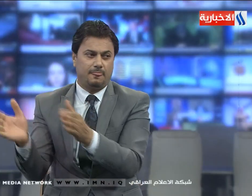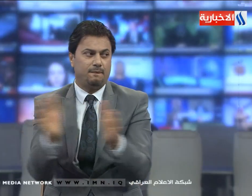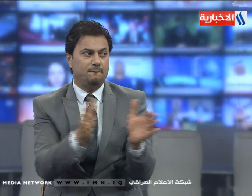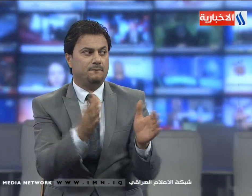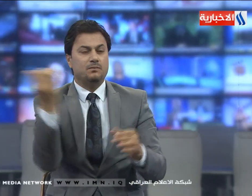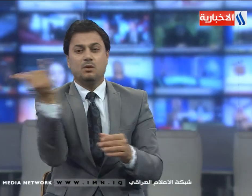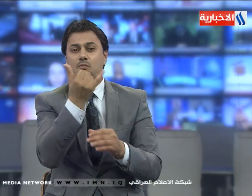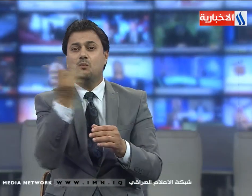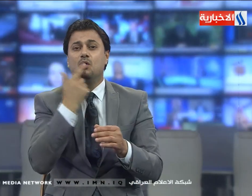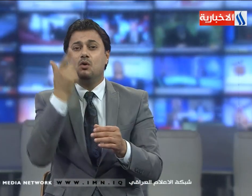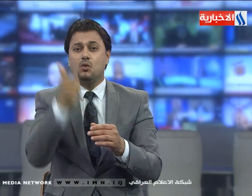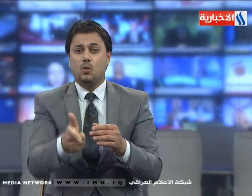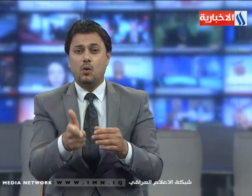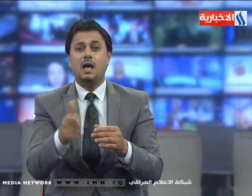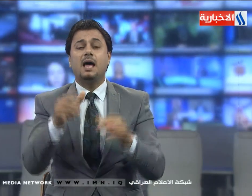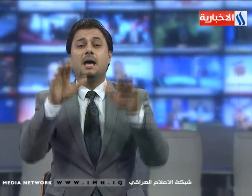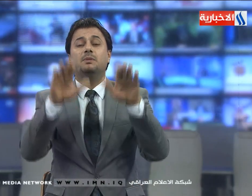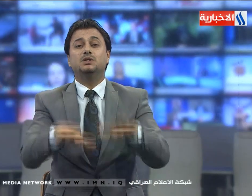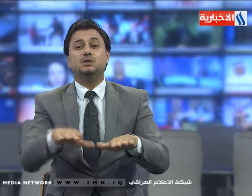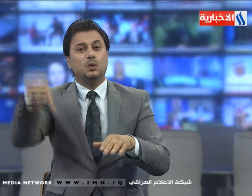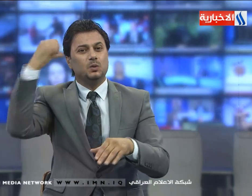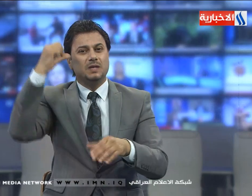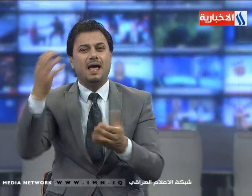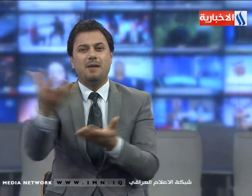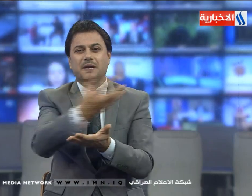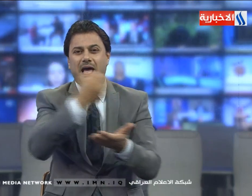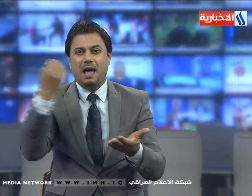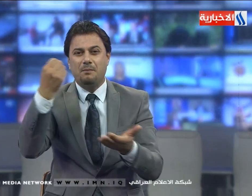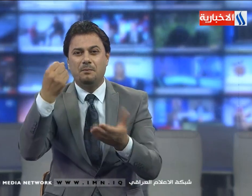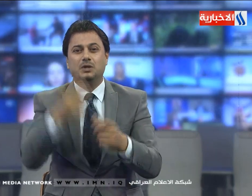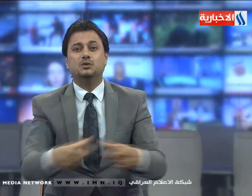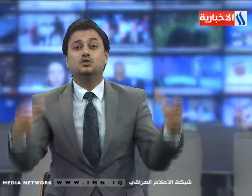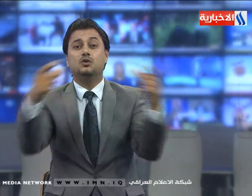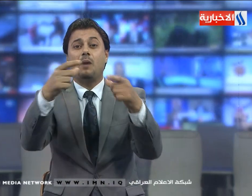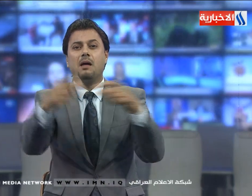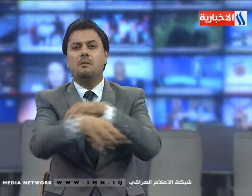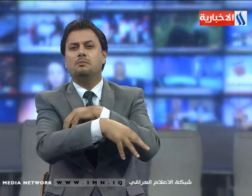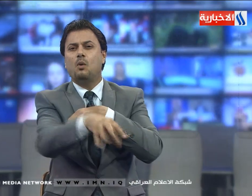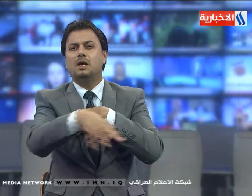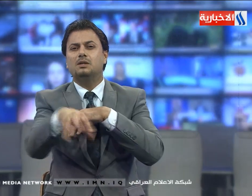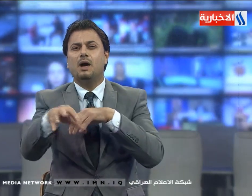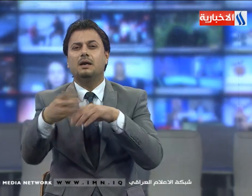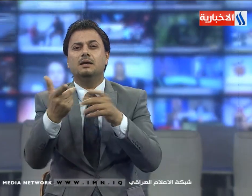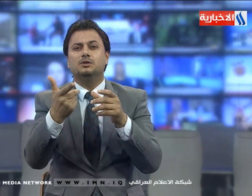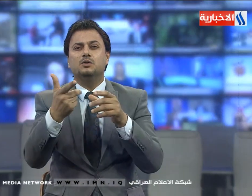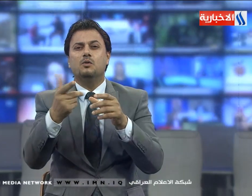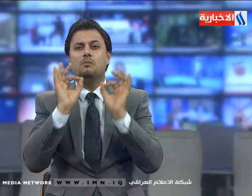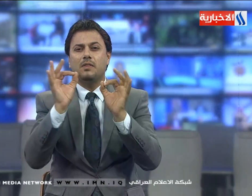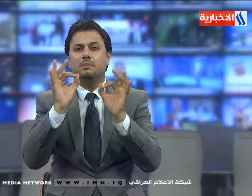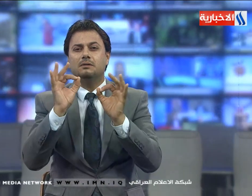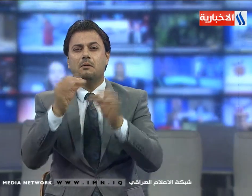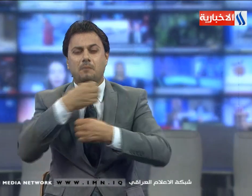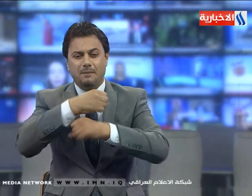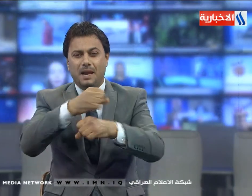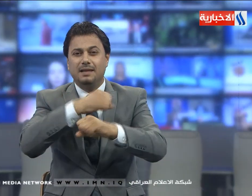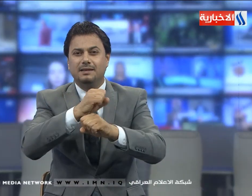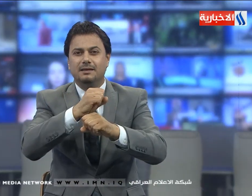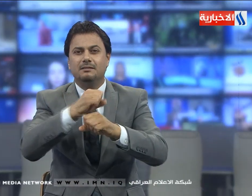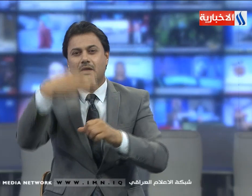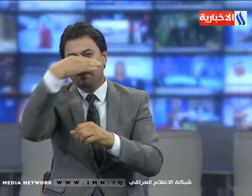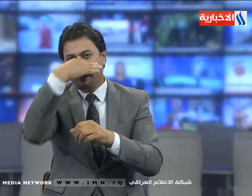وجه الأمين العام لمجلس الوزراء حمد الغزي خلال اجتماعا مع ممثلي الدوار البلدية في محافظتي ذيقار وديوانية